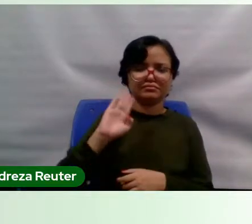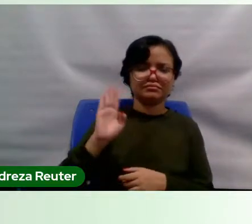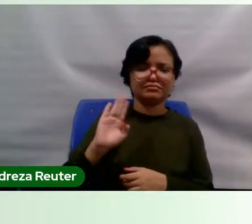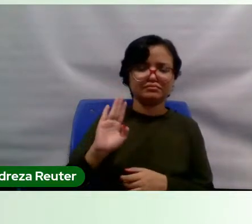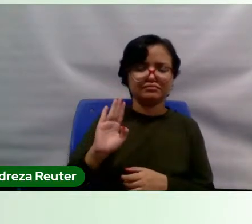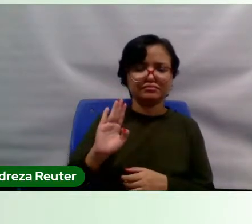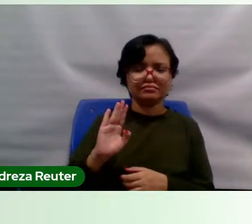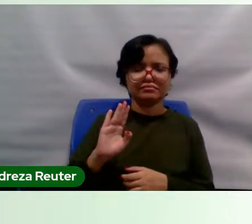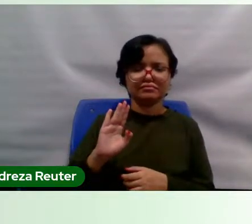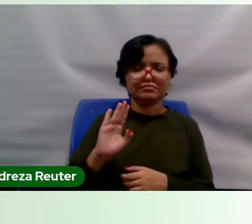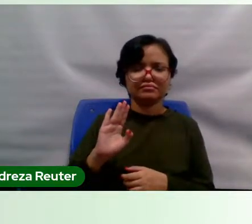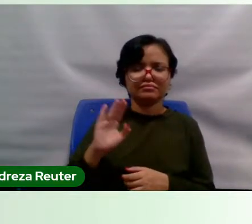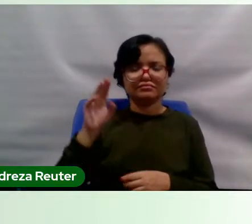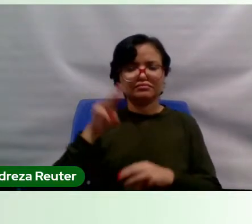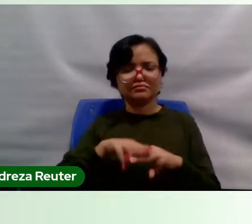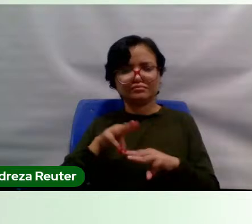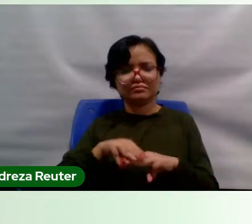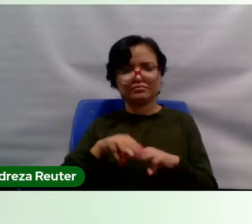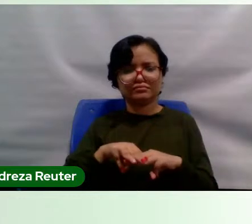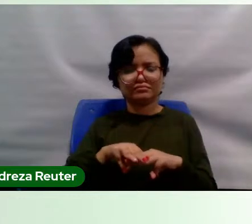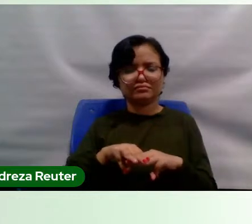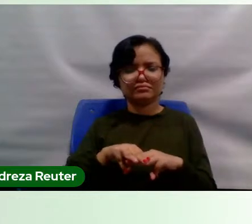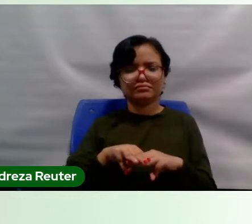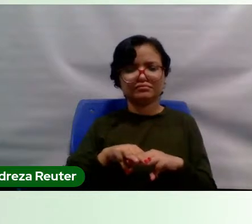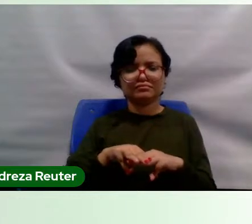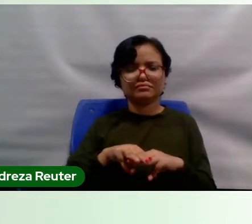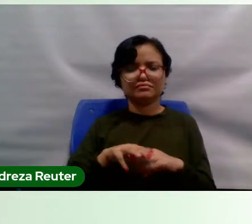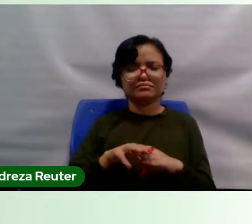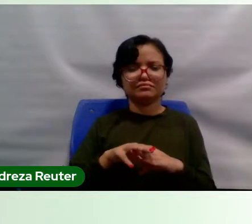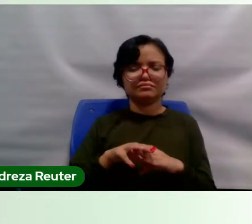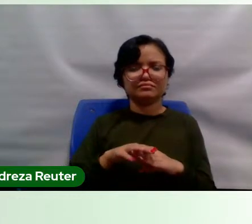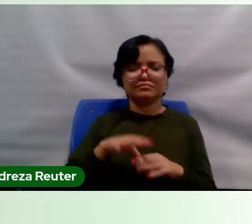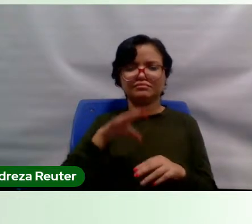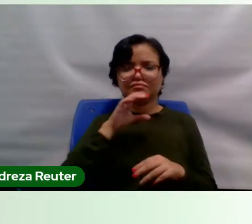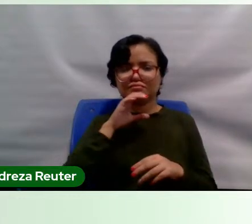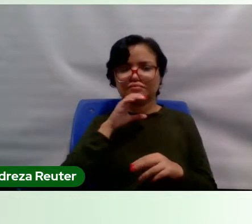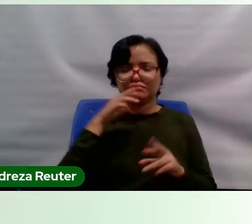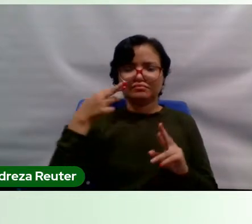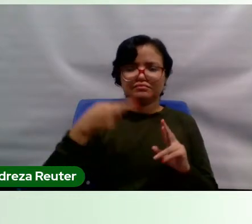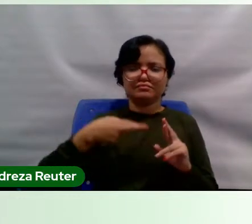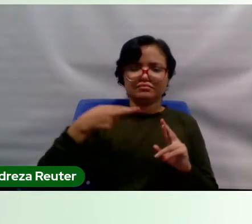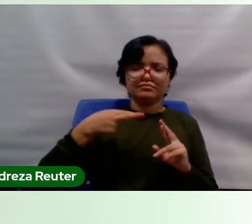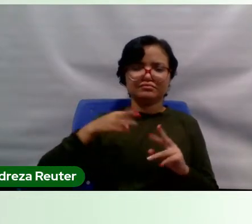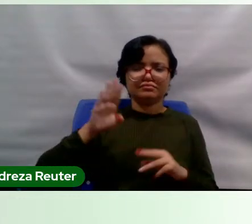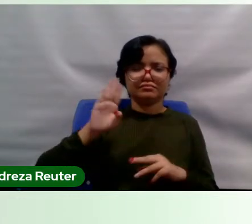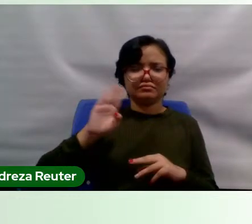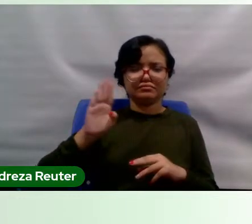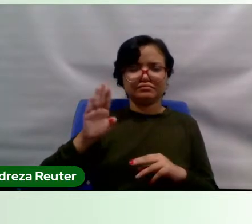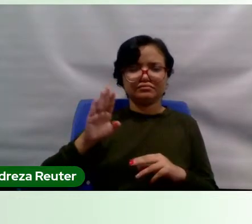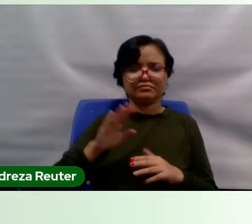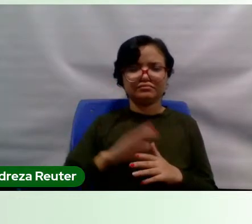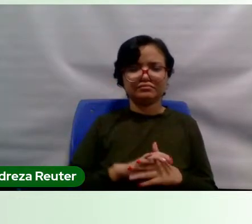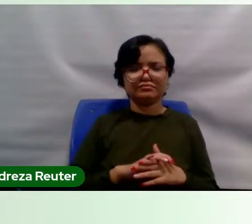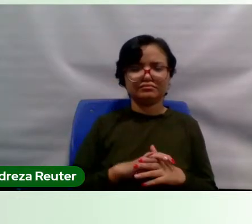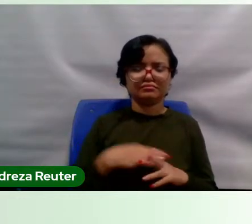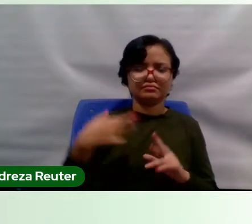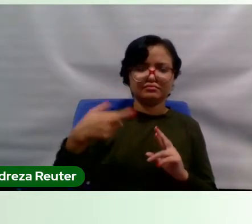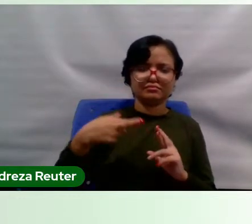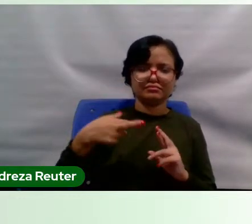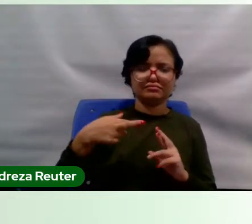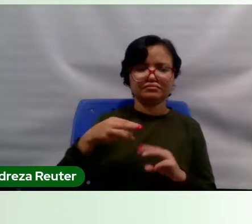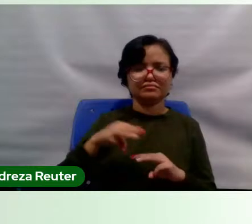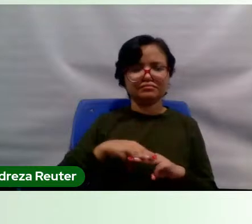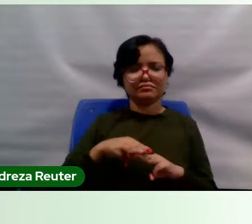né? Como matemático, os conhecimentos de referência era biologia e era matemática,